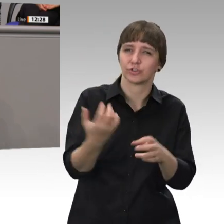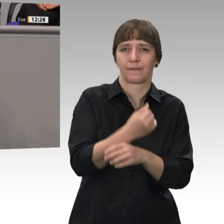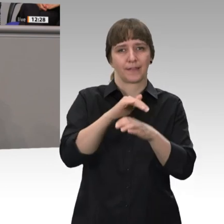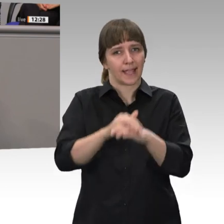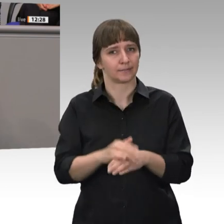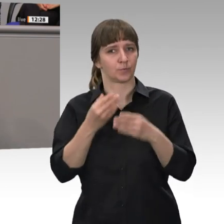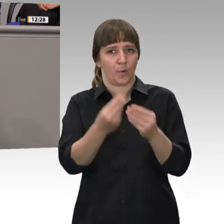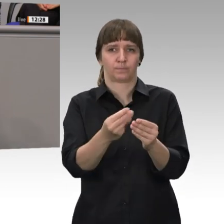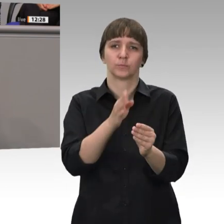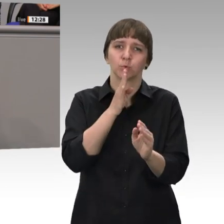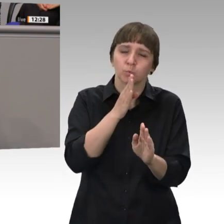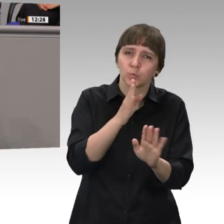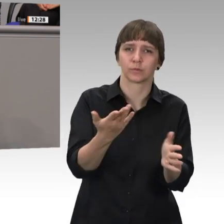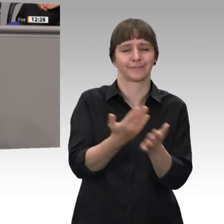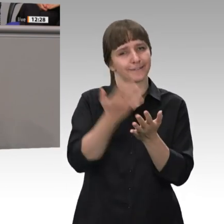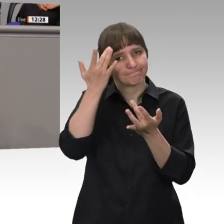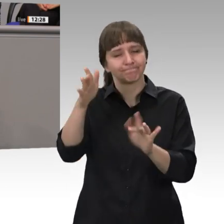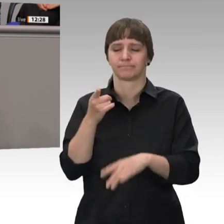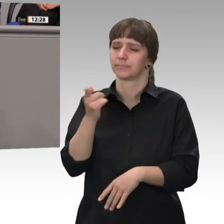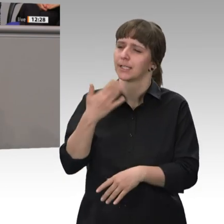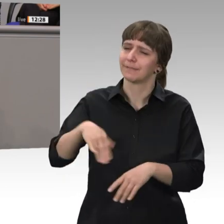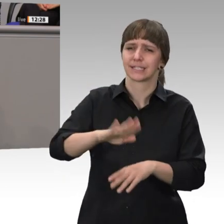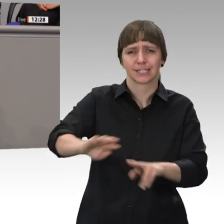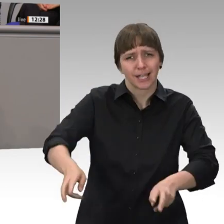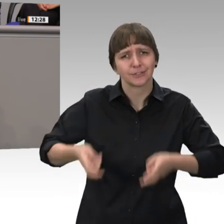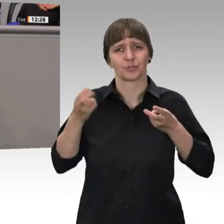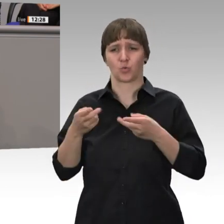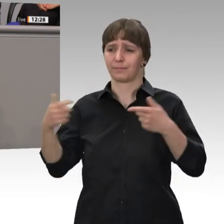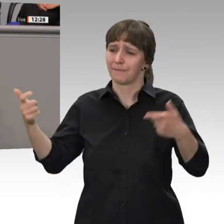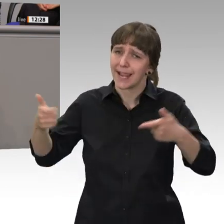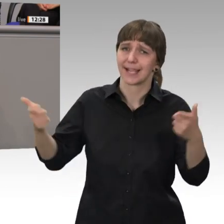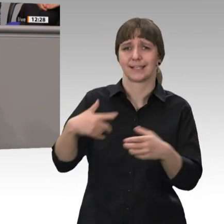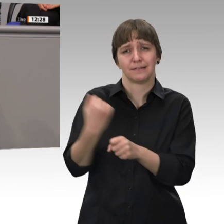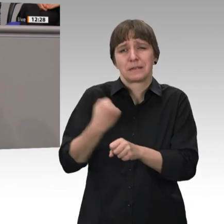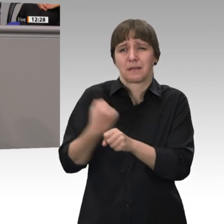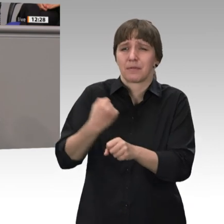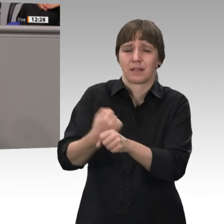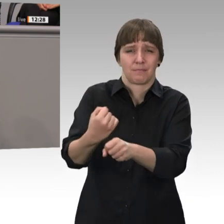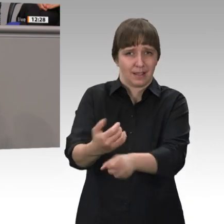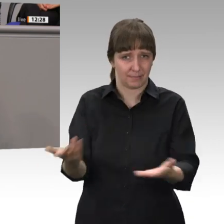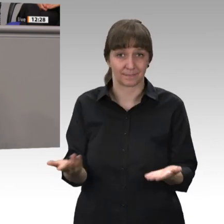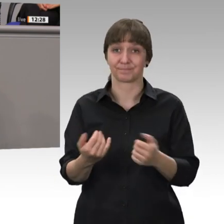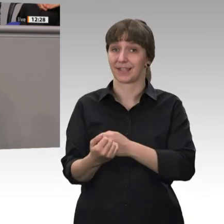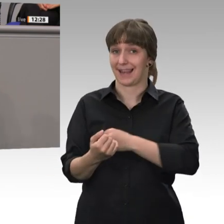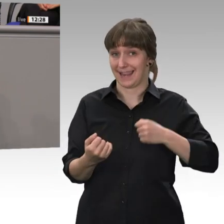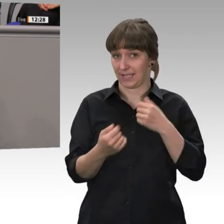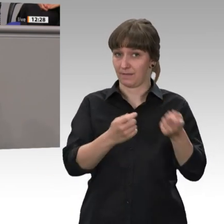Frau oder Mann lange gearbeitet, Kinder erzogen und Angehörige gepflegt haben? Die Linke schlägt unter anderem eine Mindestrente vor.